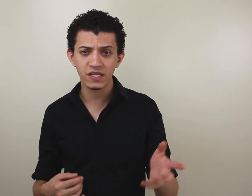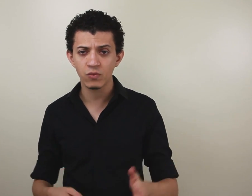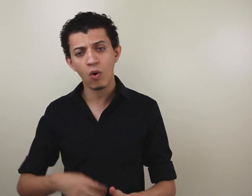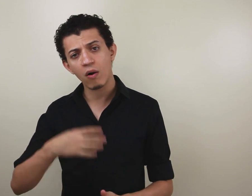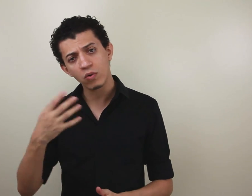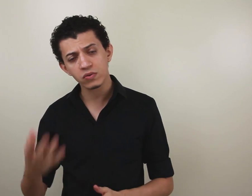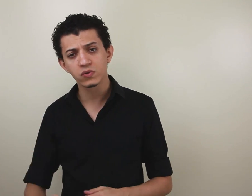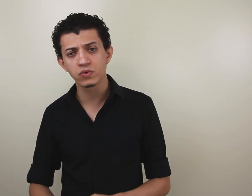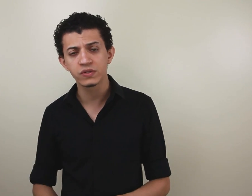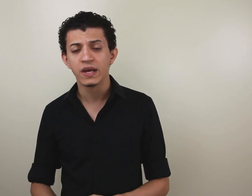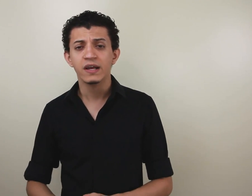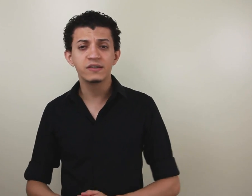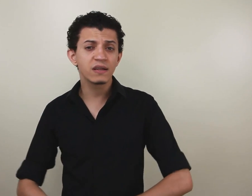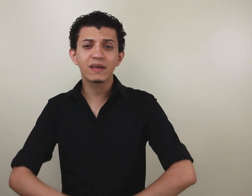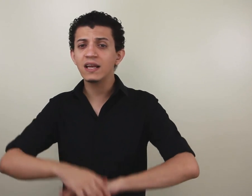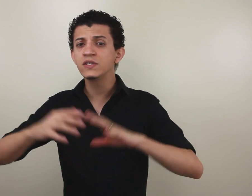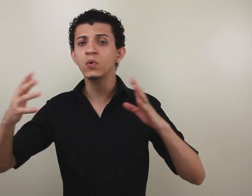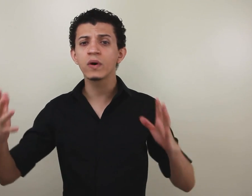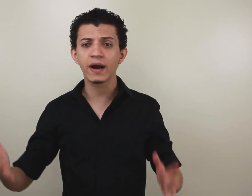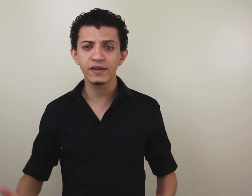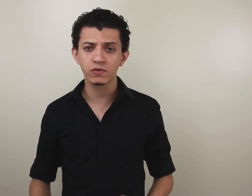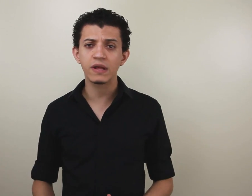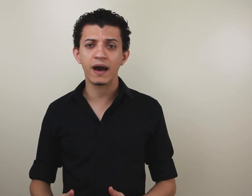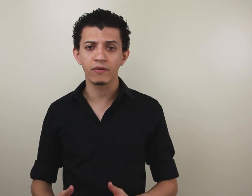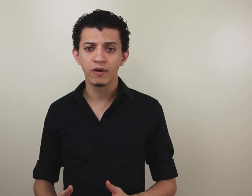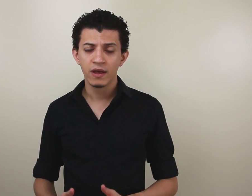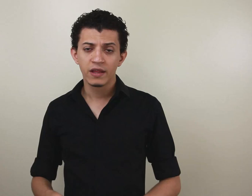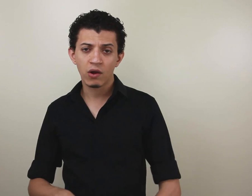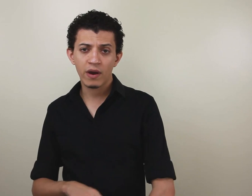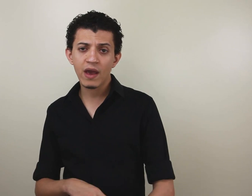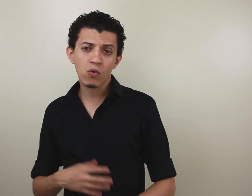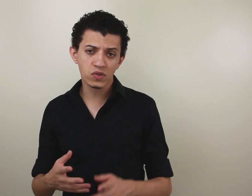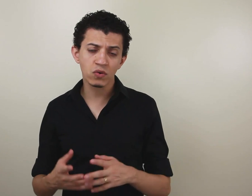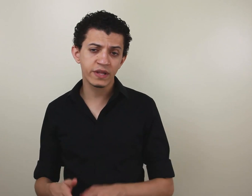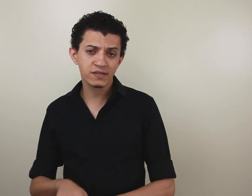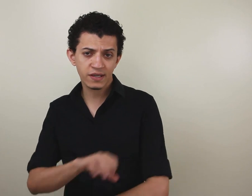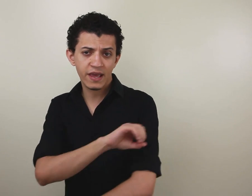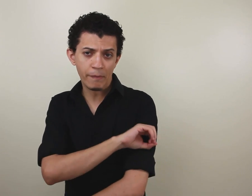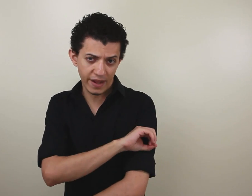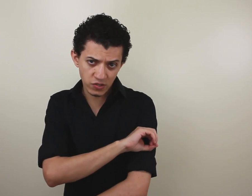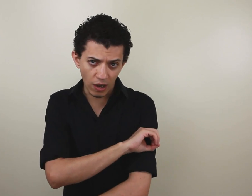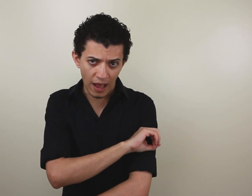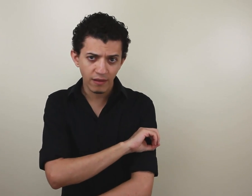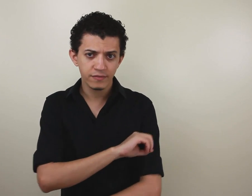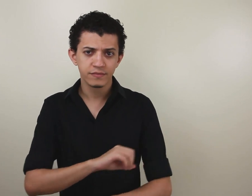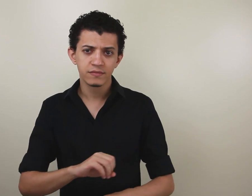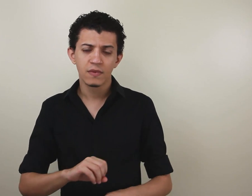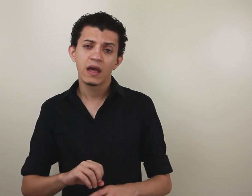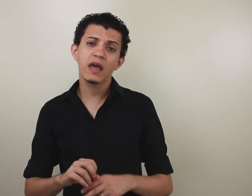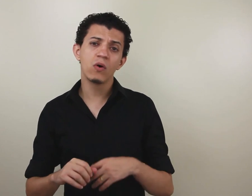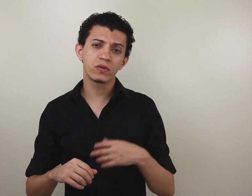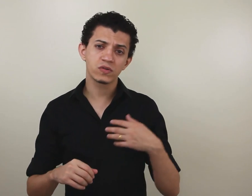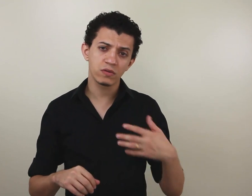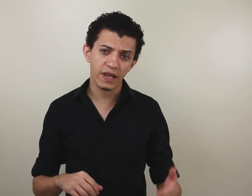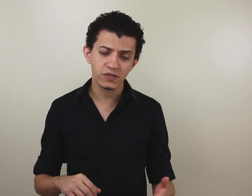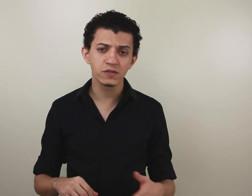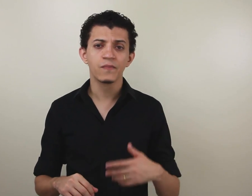mesmo ou a outros surdos, dizendo que eles nunca estudaram. Então, em alguns contextos, isso aqui é pré-escolar. Em outros contextos,